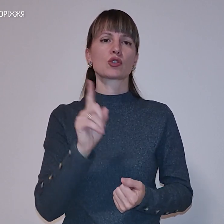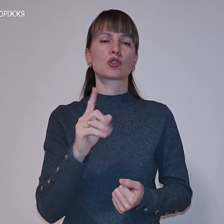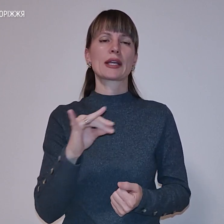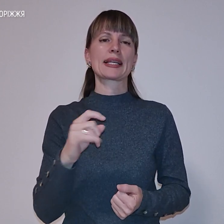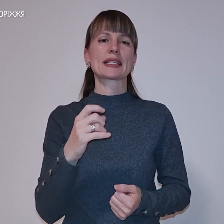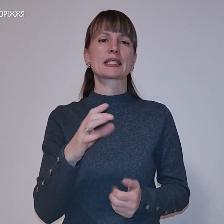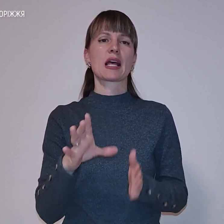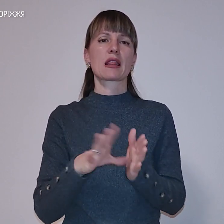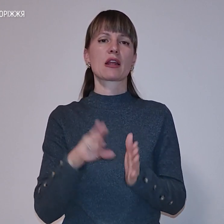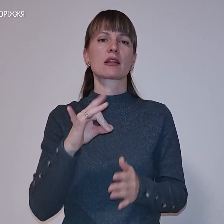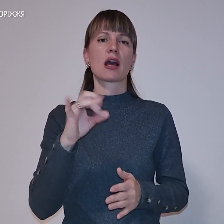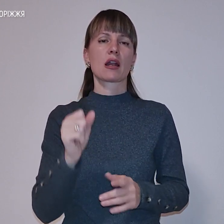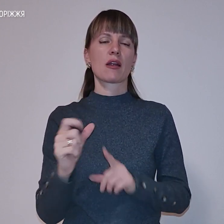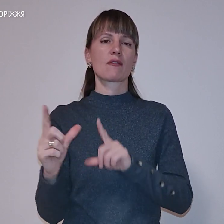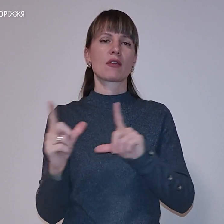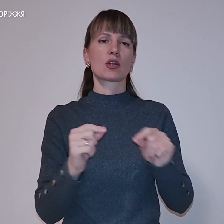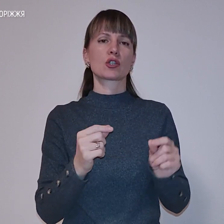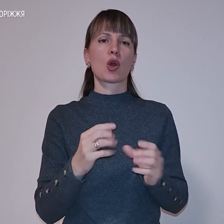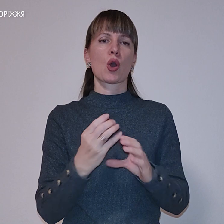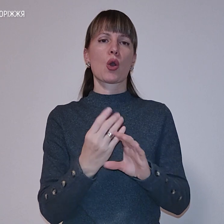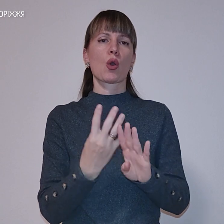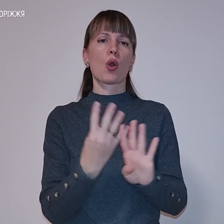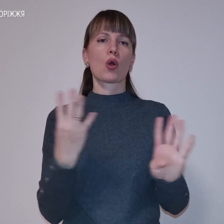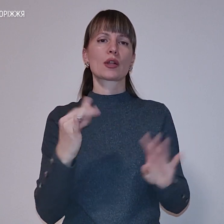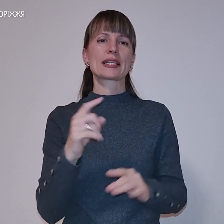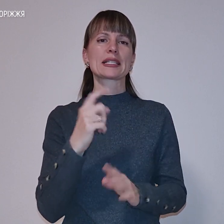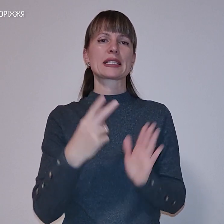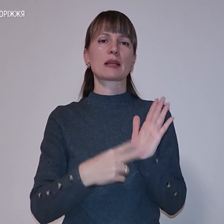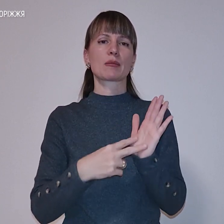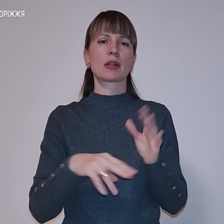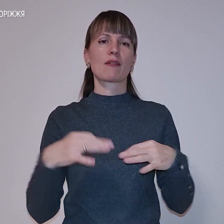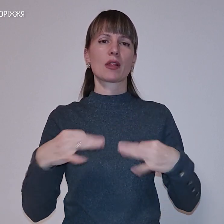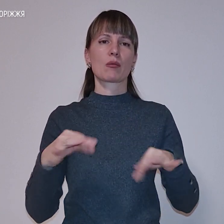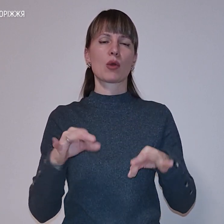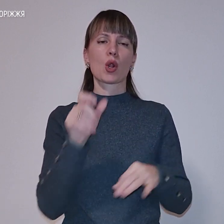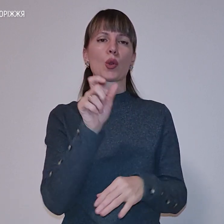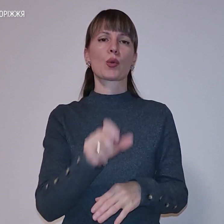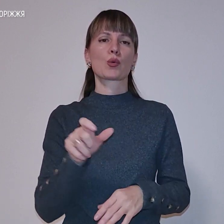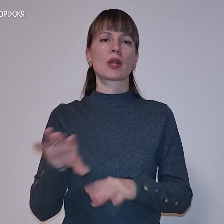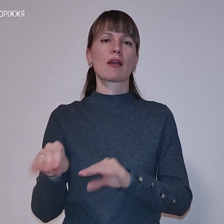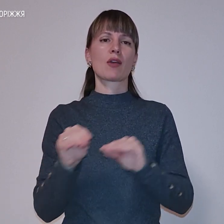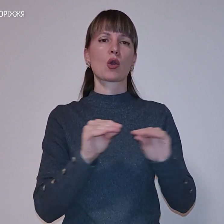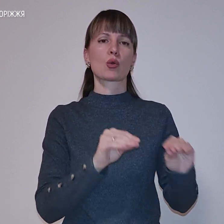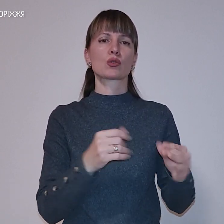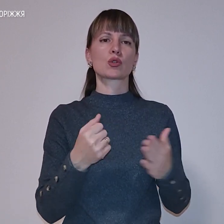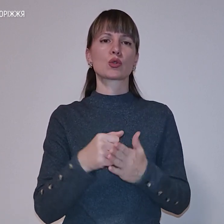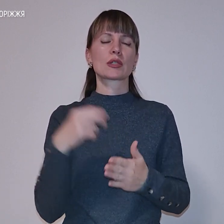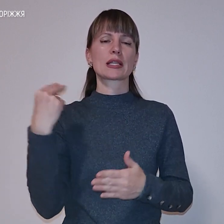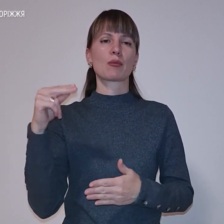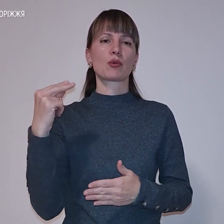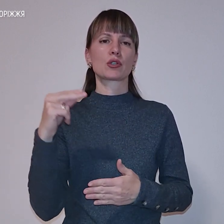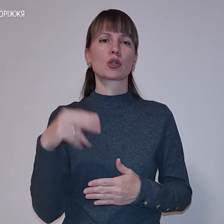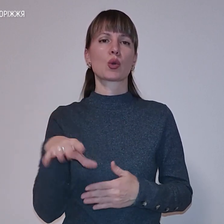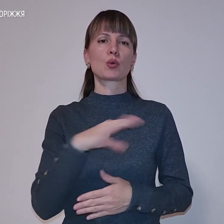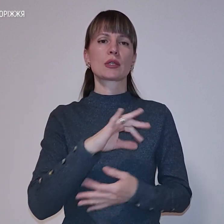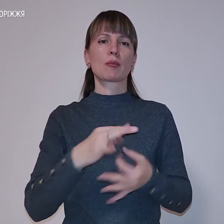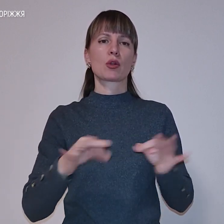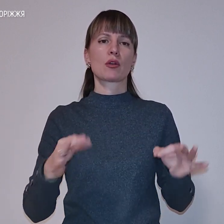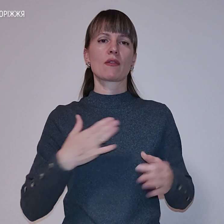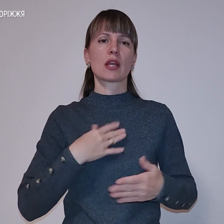«Енергодара» вирушила колона із 70 автомобілів. Люди евакуюються до «Запоріжжя». Усі подробиці у наших наступних